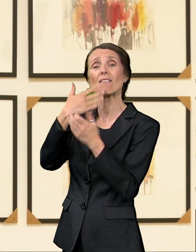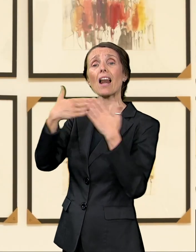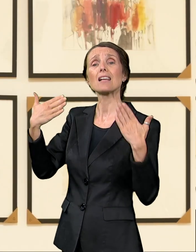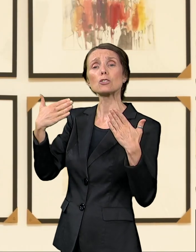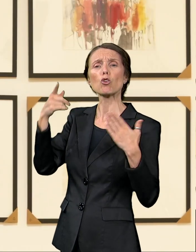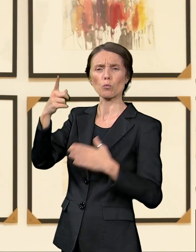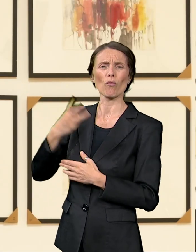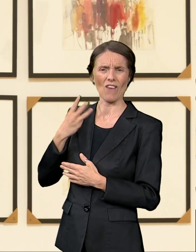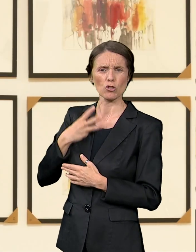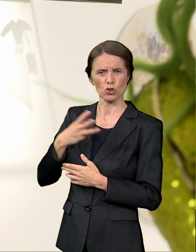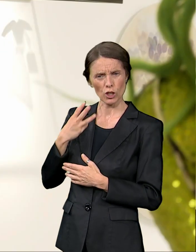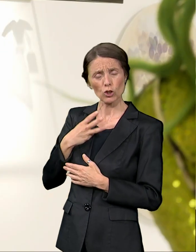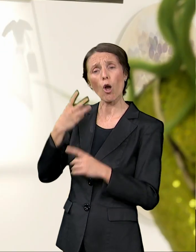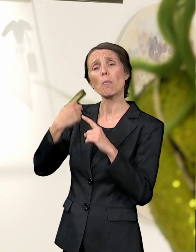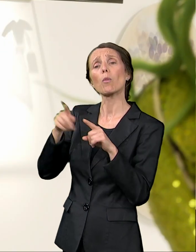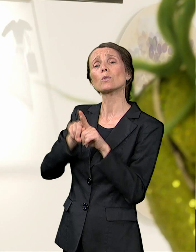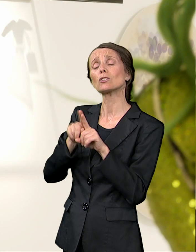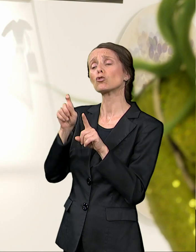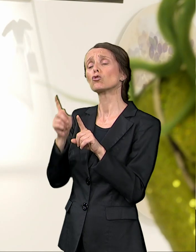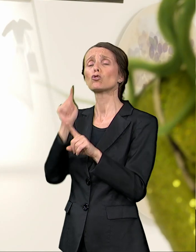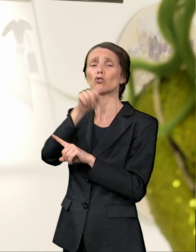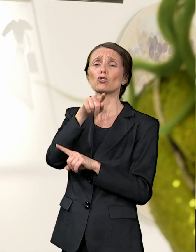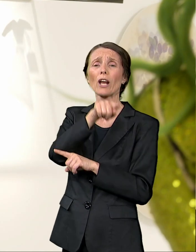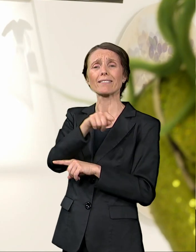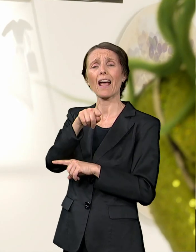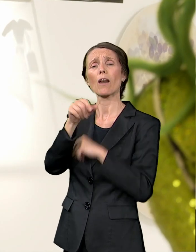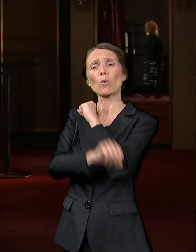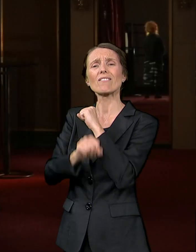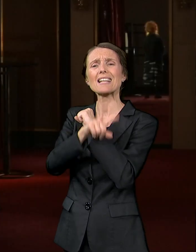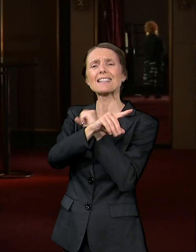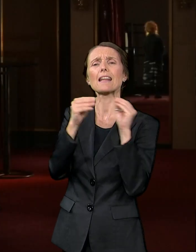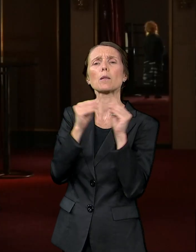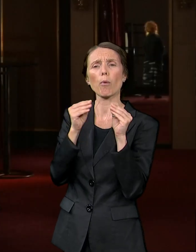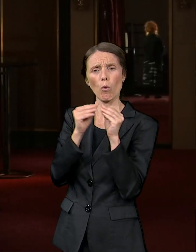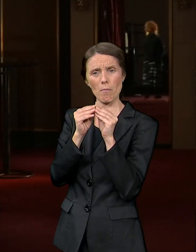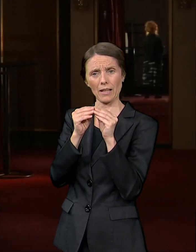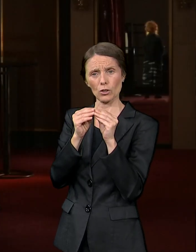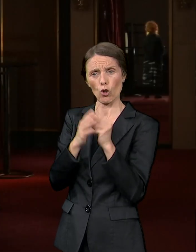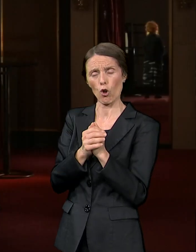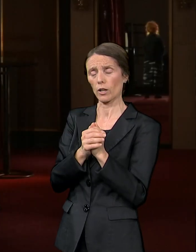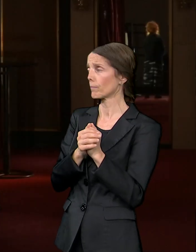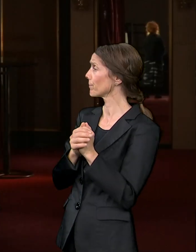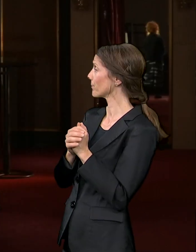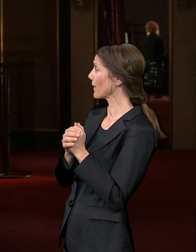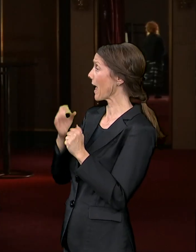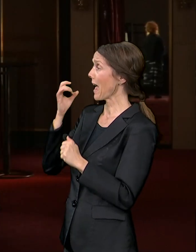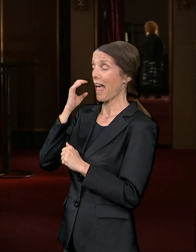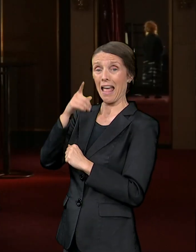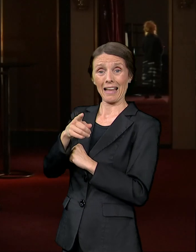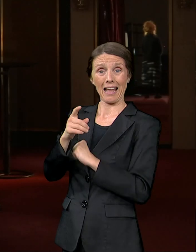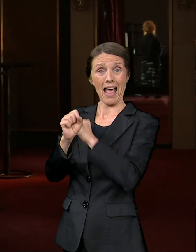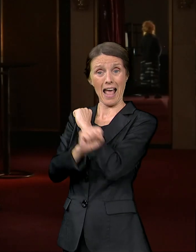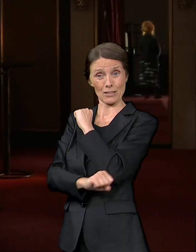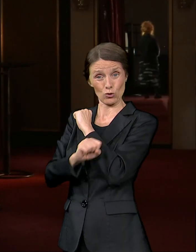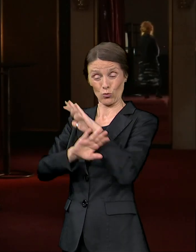i kostimografske slike i metamorfoze u Bloomingtonu. Nakon studija profesorka je već imala saradnju s